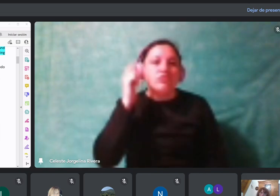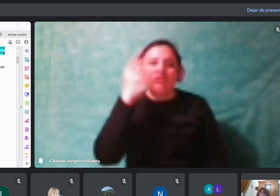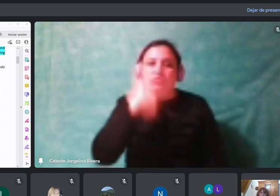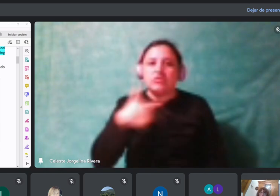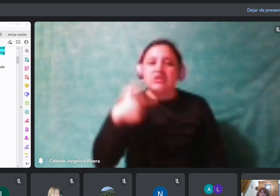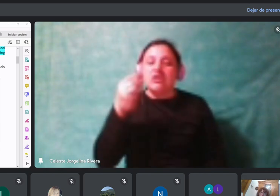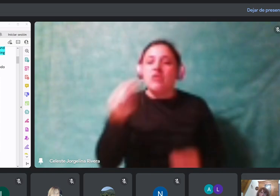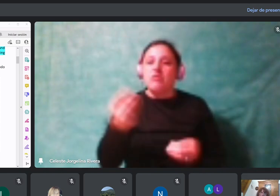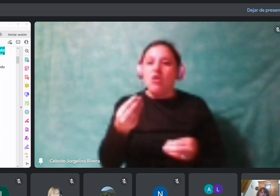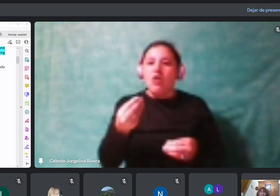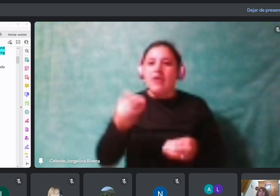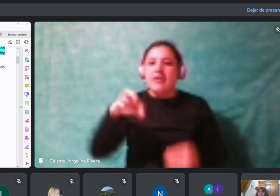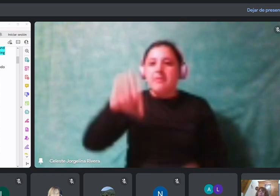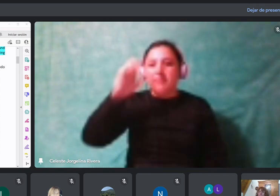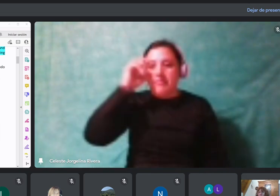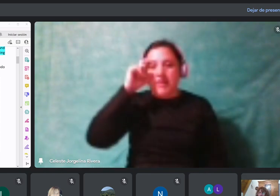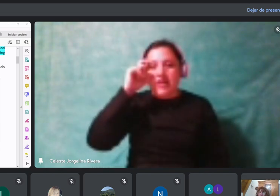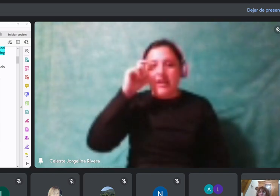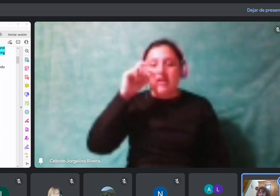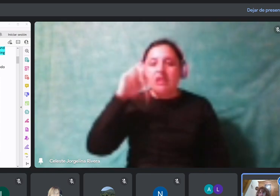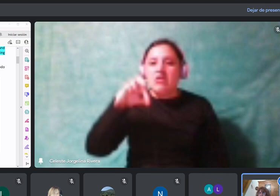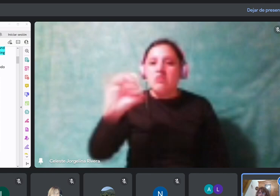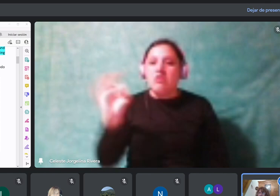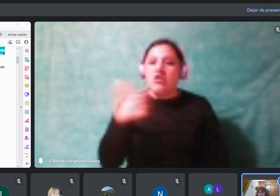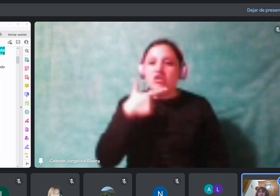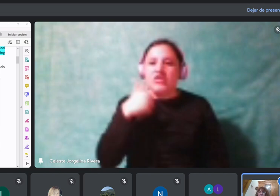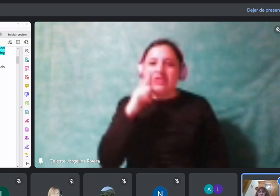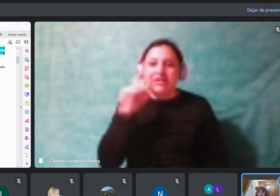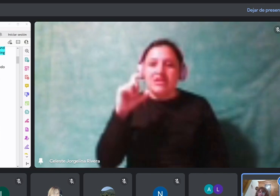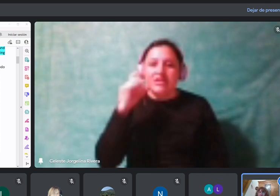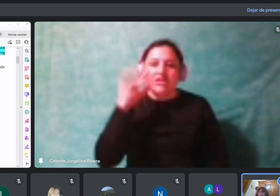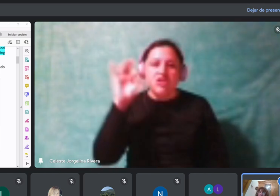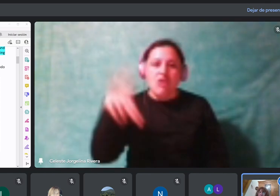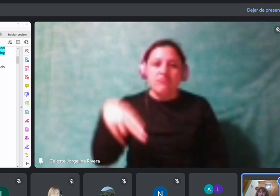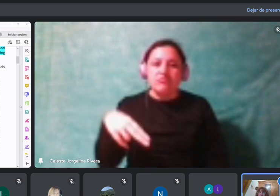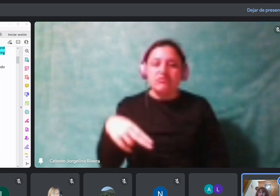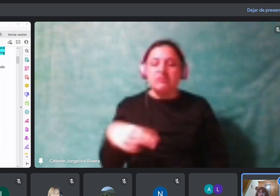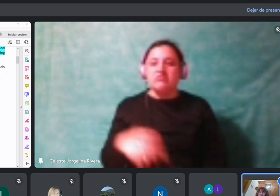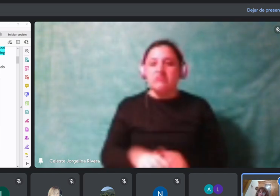A través de... Muy bien. Interactive.